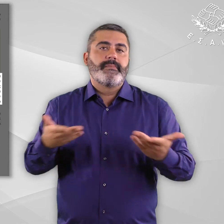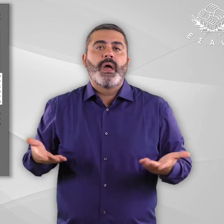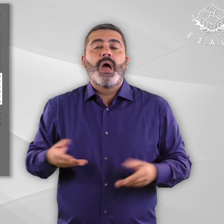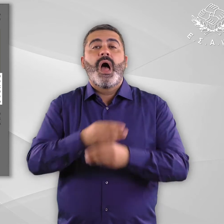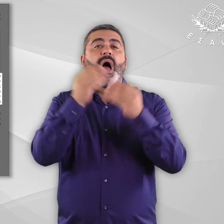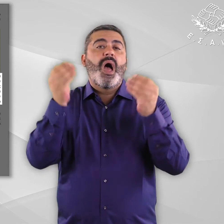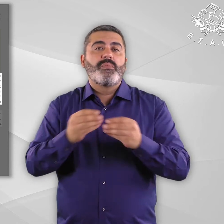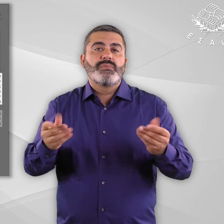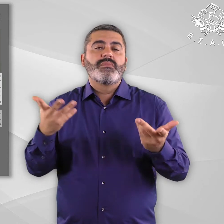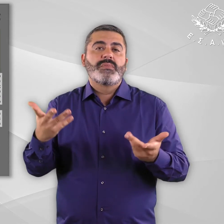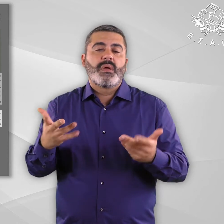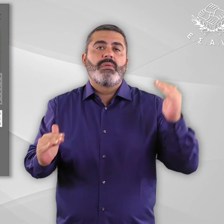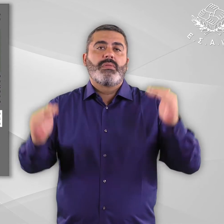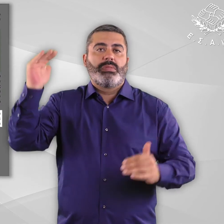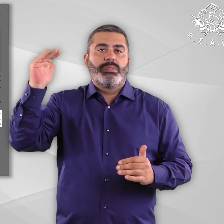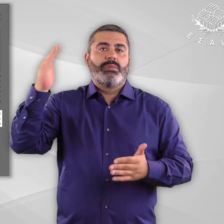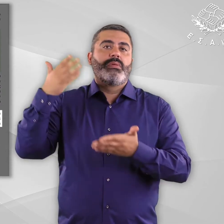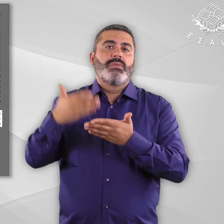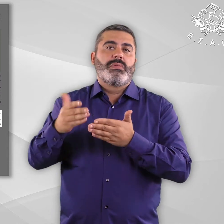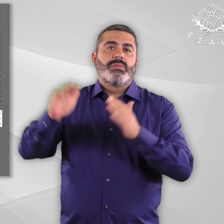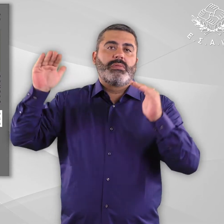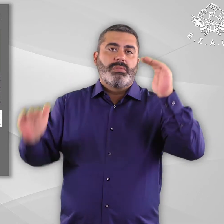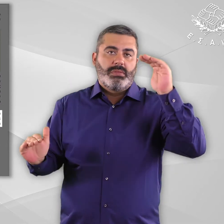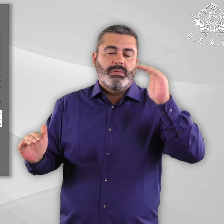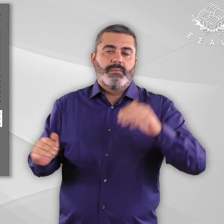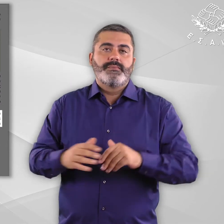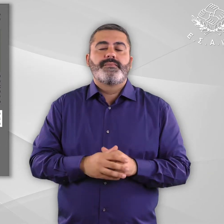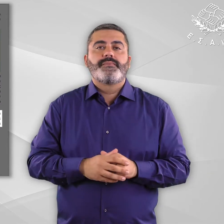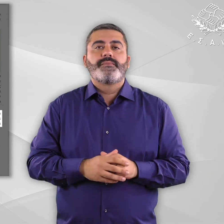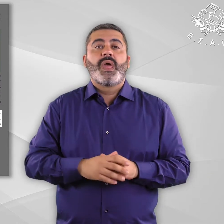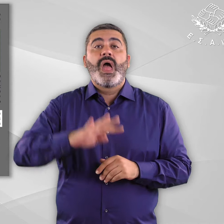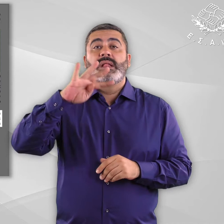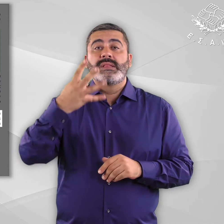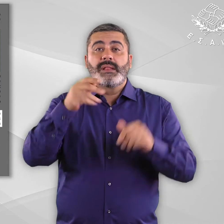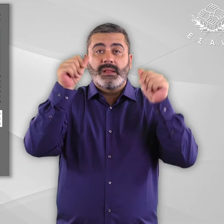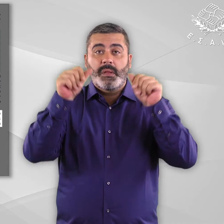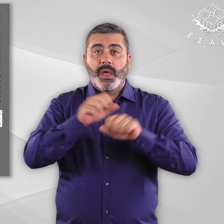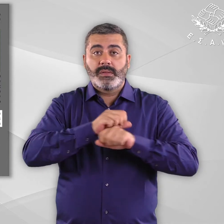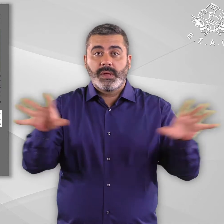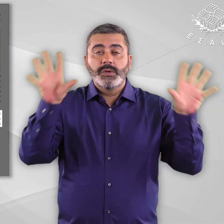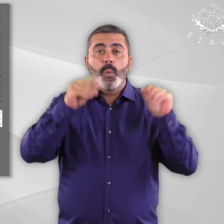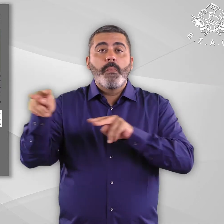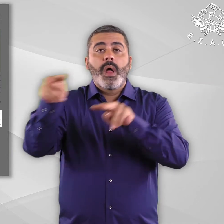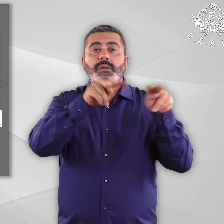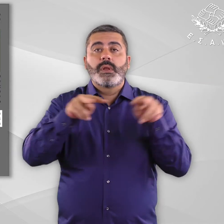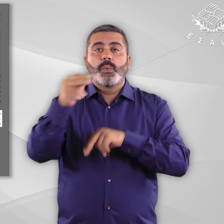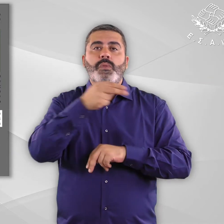άνυση συμμετοχή τους. Σύμφωνα με το 4ο Δελτίο Στατιστικής Πληροφόρησης του Παρατηρητηρίου Θεμάτων Αναπηρίας με θέμα της